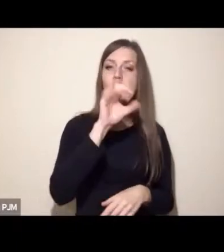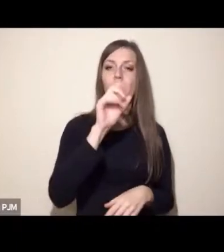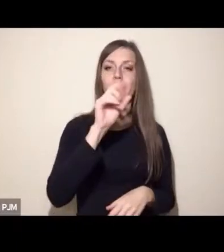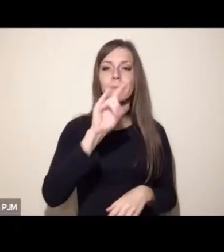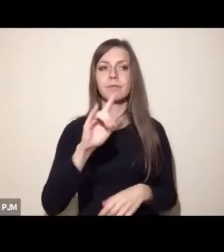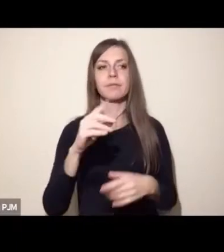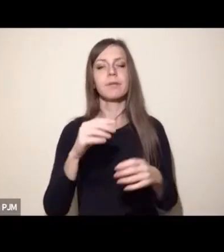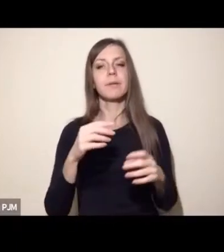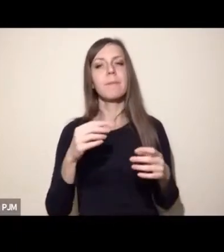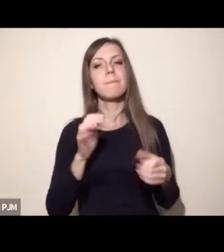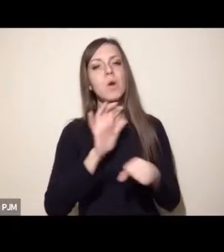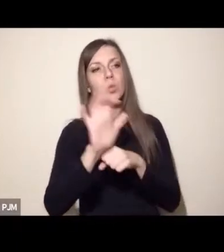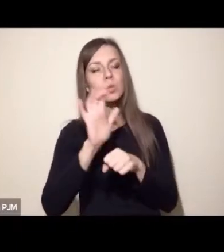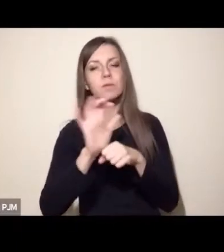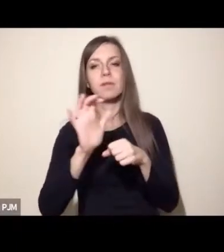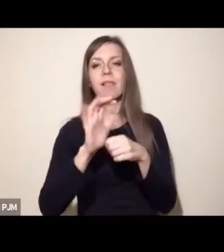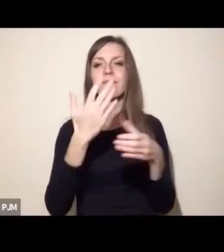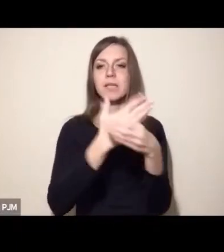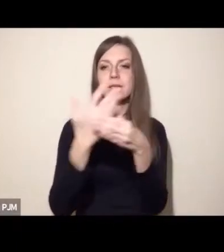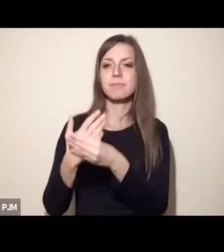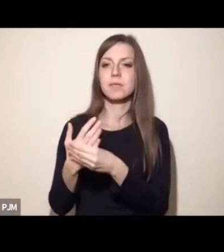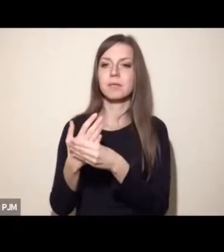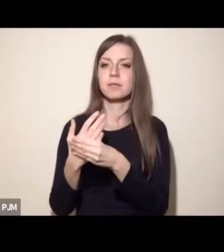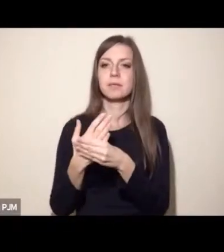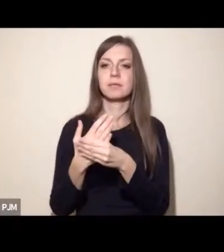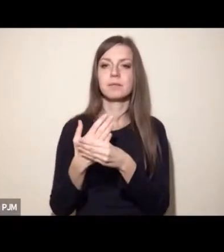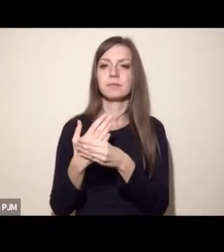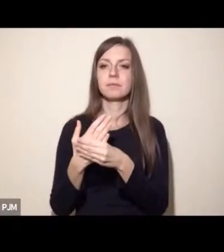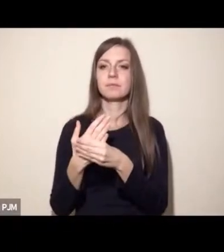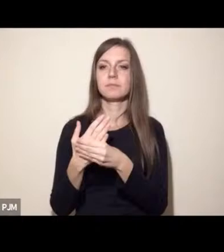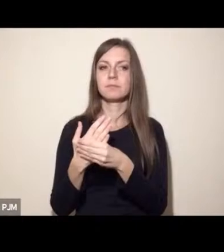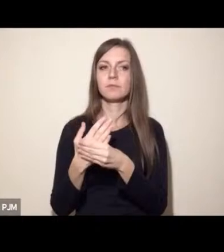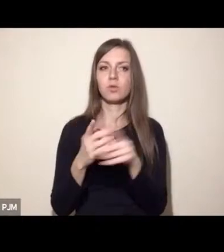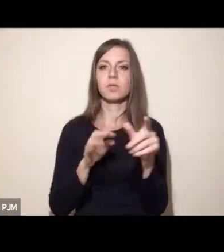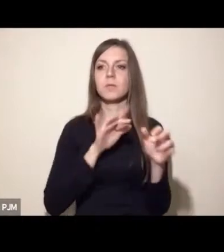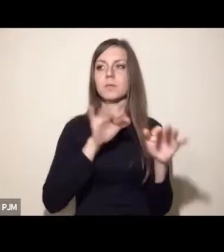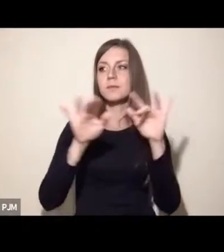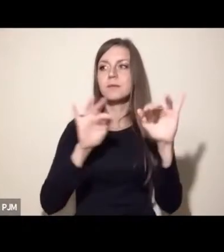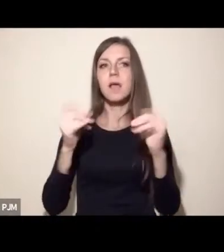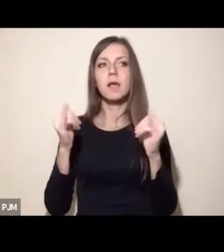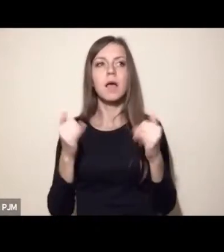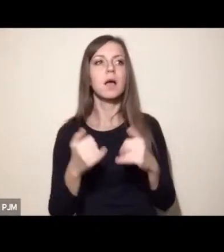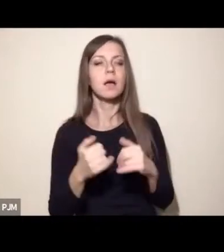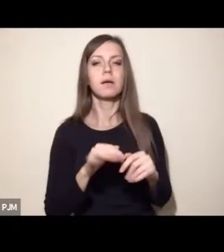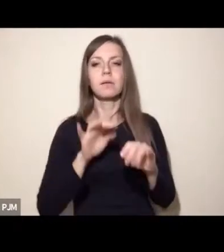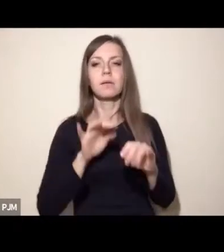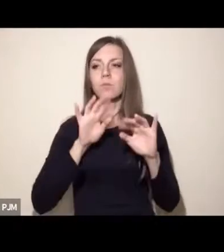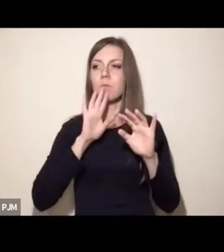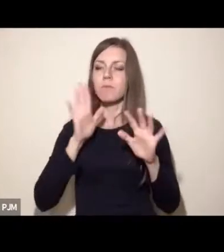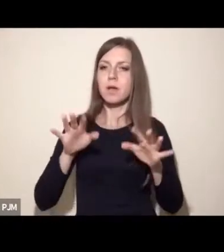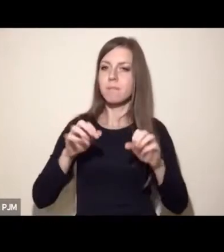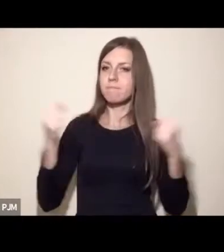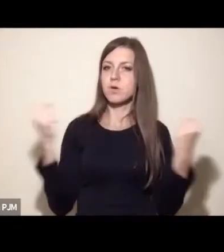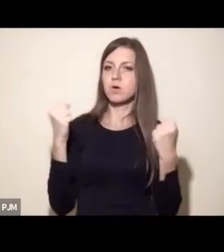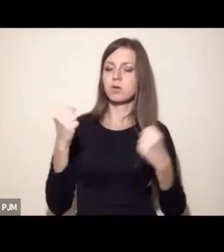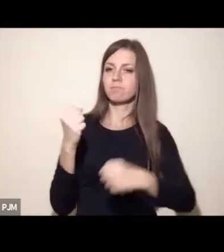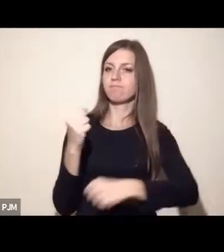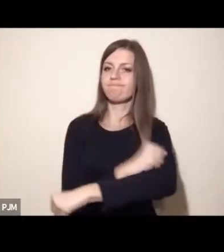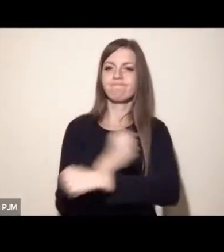eksploatujących zwierzęta jest, jak wiemy, niezwykle wpływowe i robi wszystko, żeby utrzymać status quo.